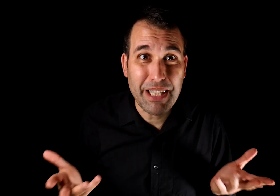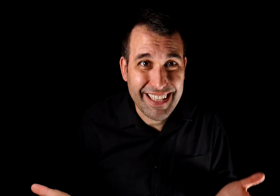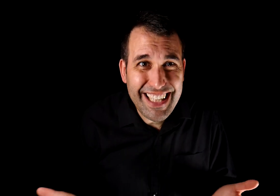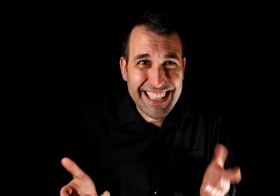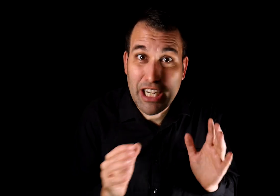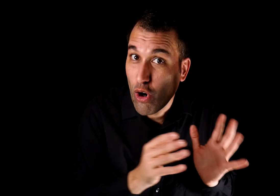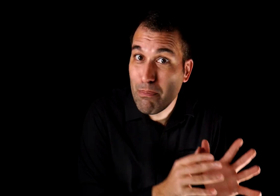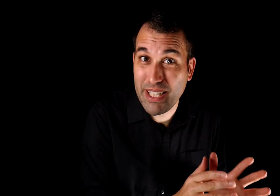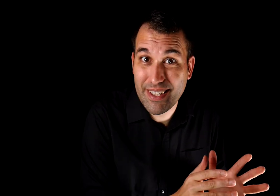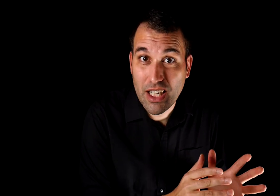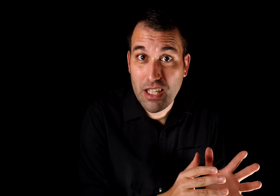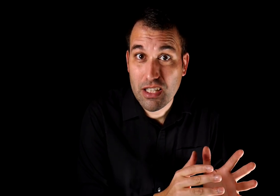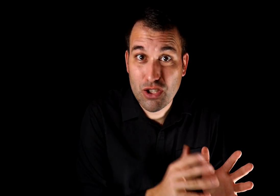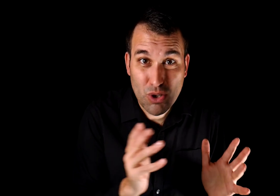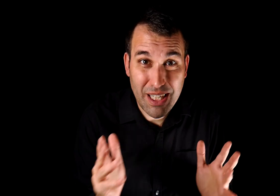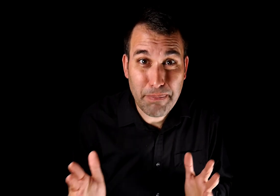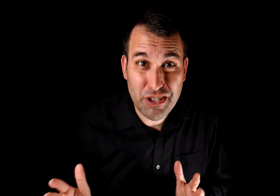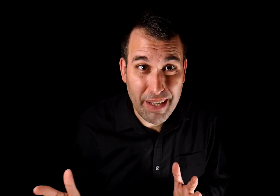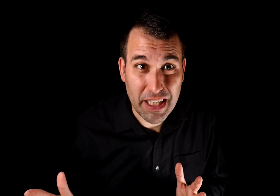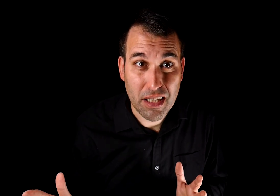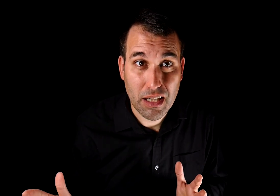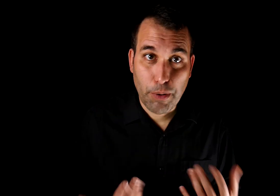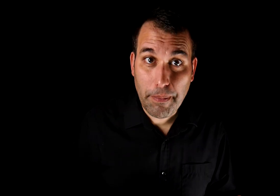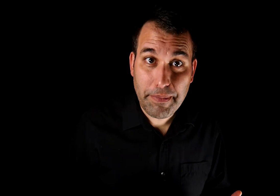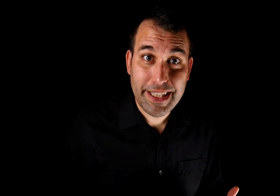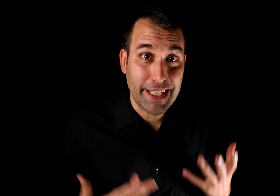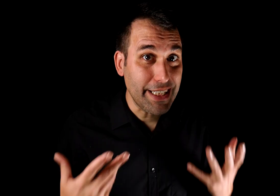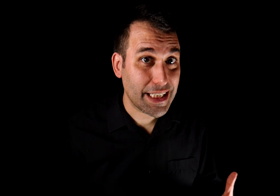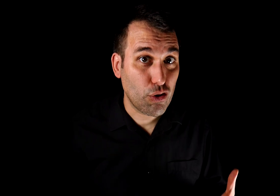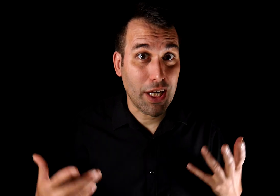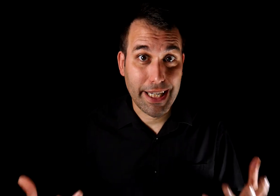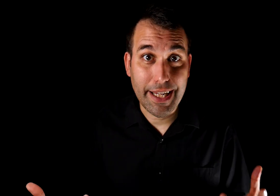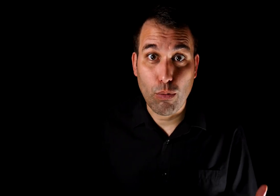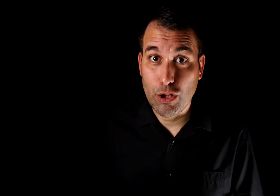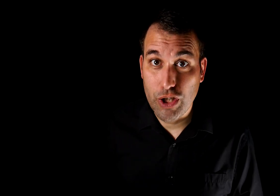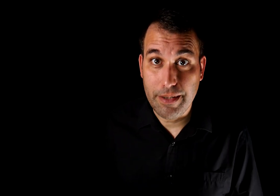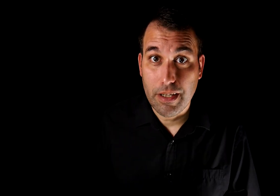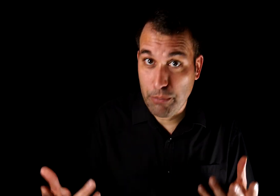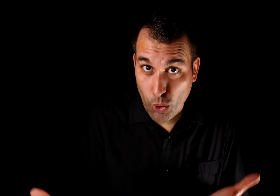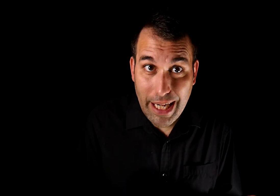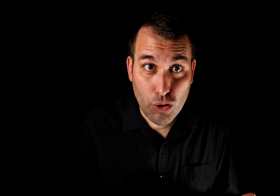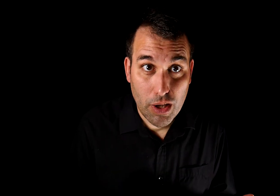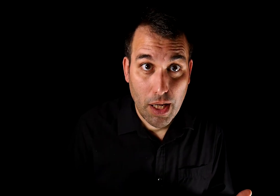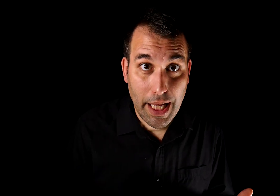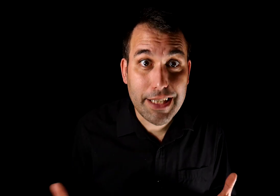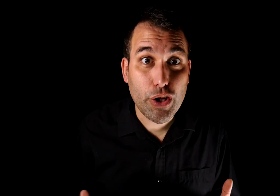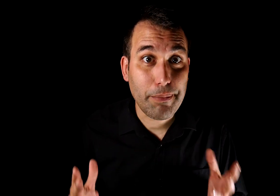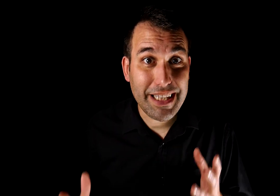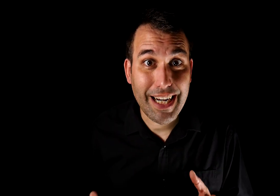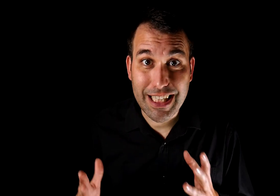mentir y ser cómplice. Solo ser impresionable. Probablemente tendrías razón al creer que Juan Tontín vio algo. El hecho de que mintiera al